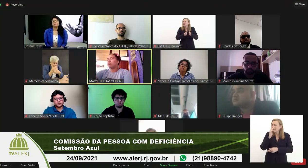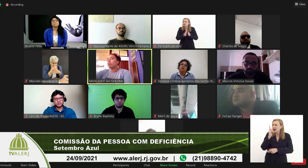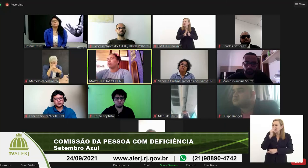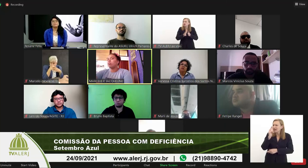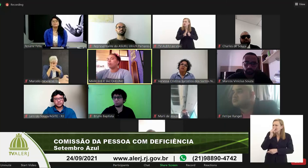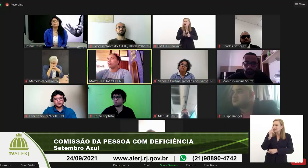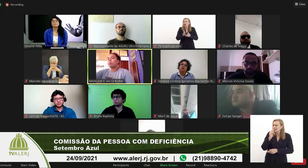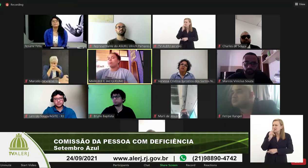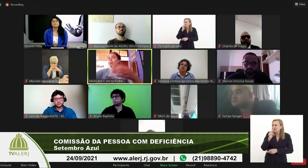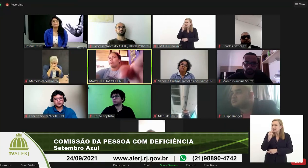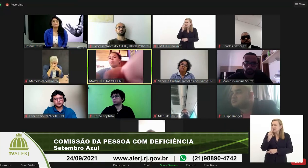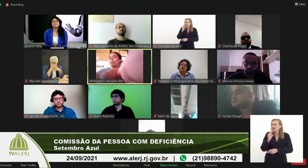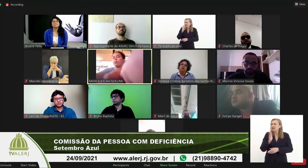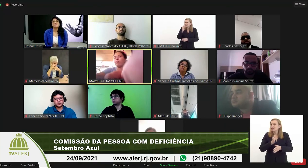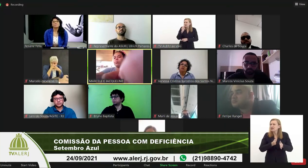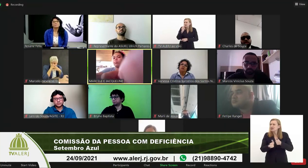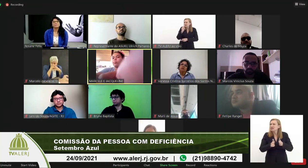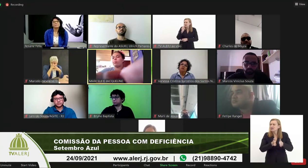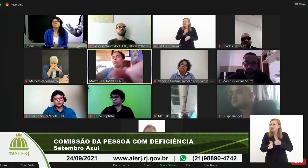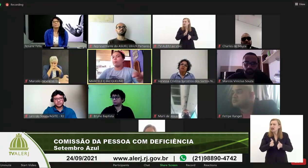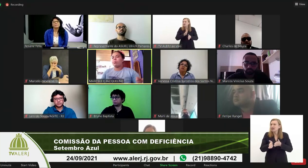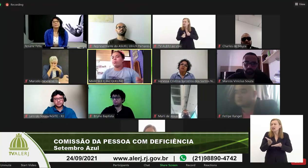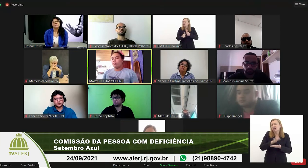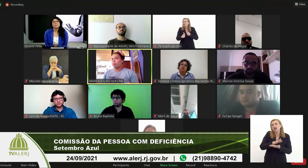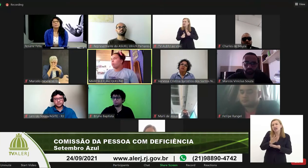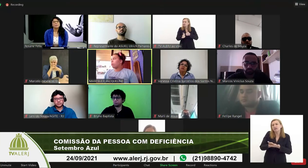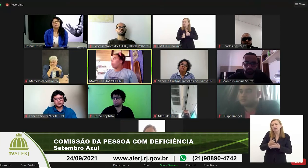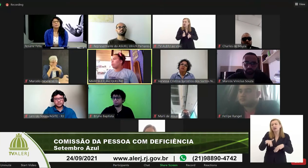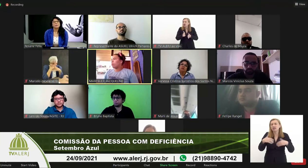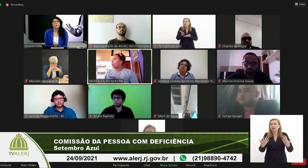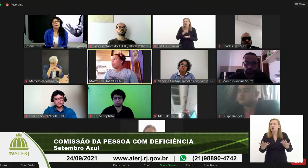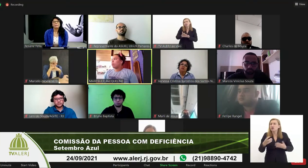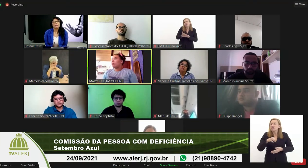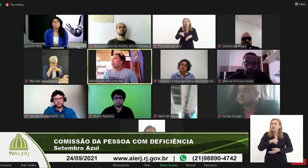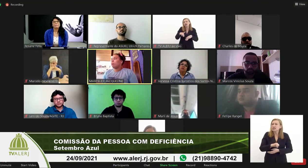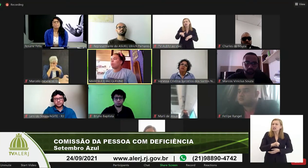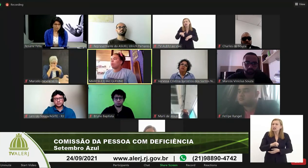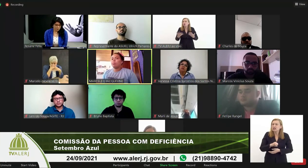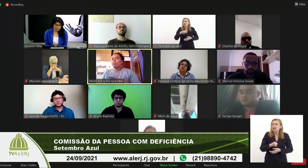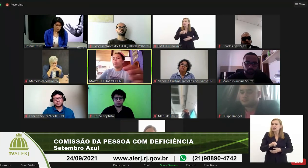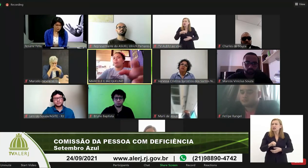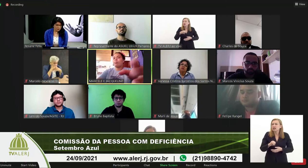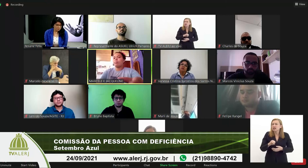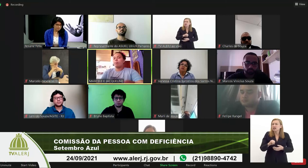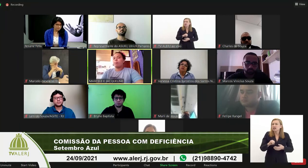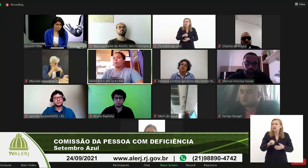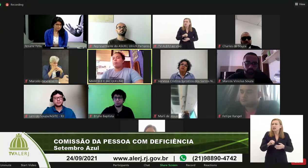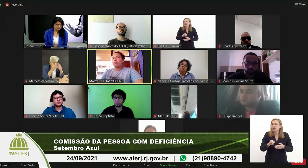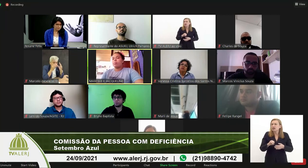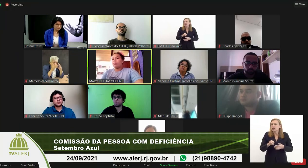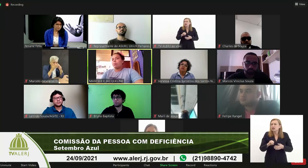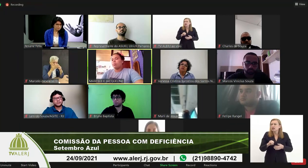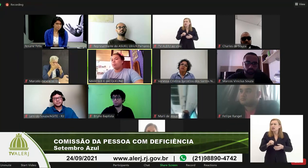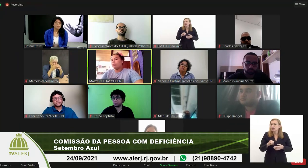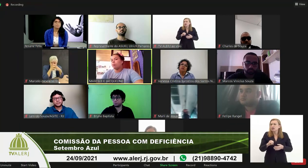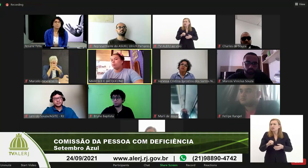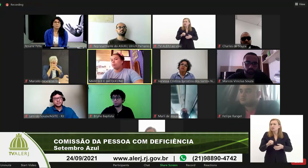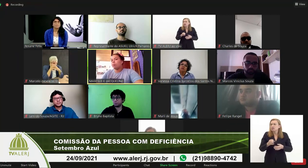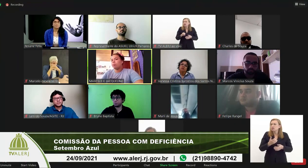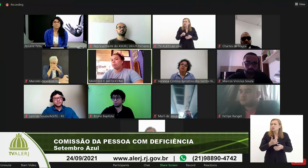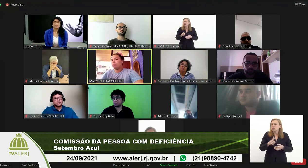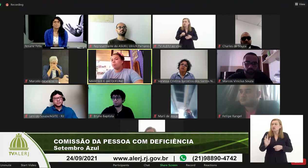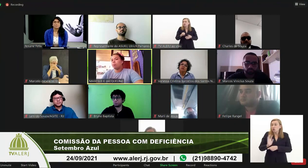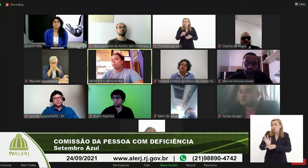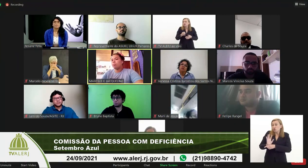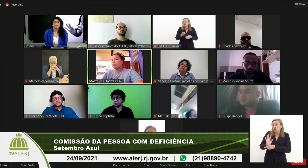eles ficaram de fazer acessibilidade em Libras então caso as necessidades terminar sem passar o vídeo o